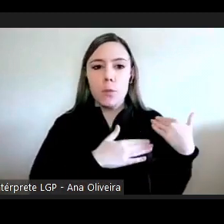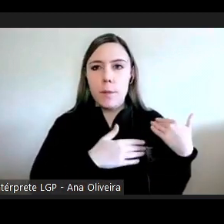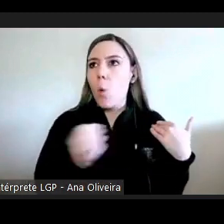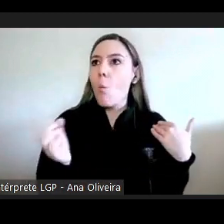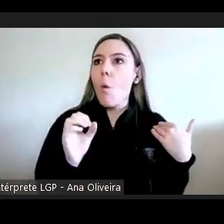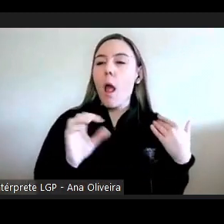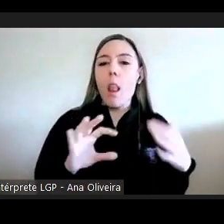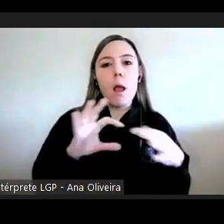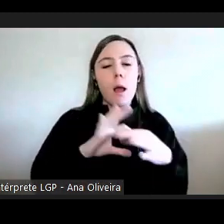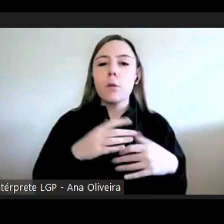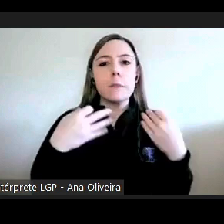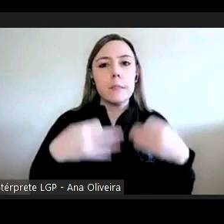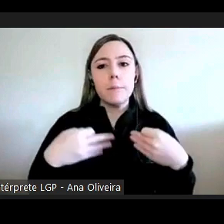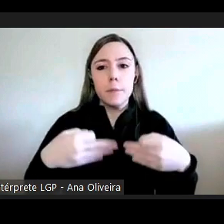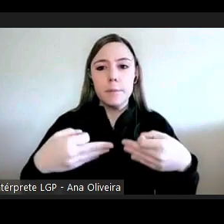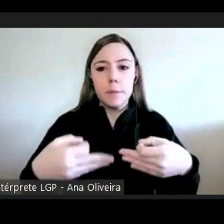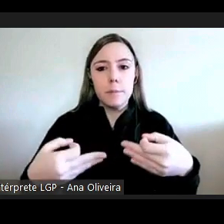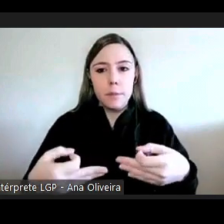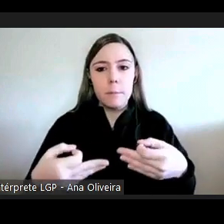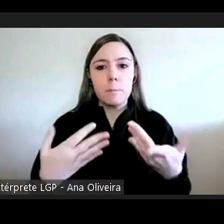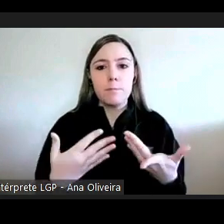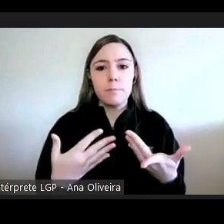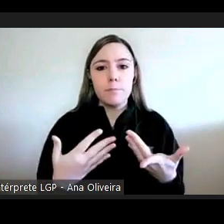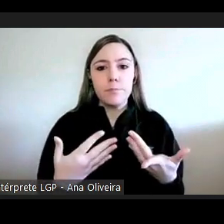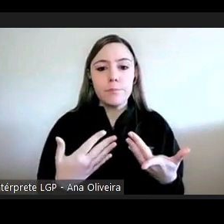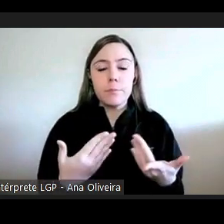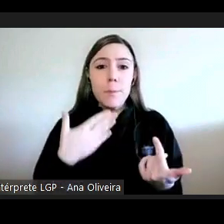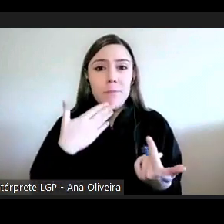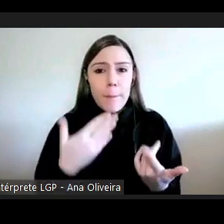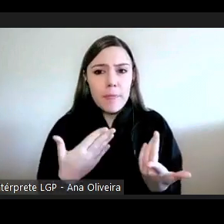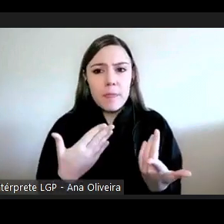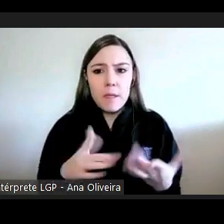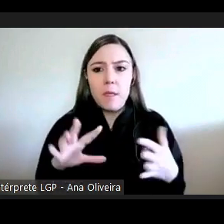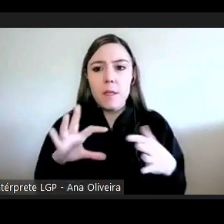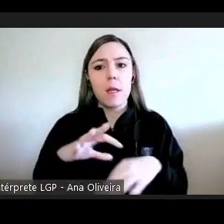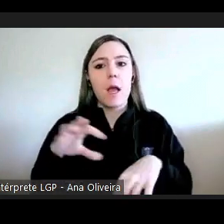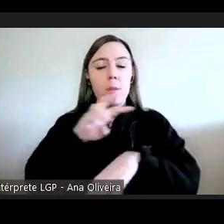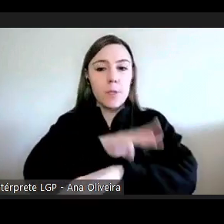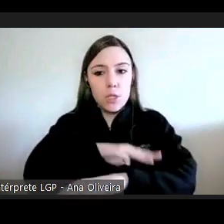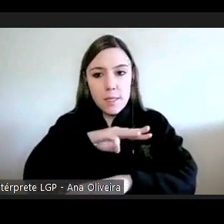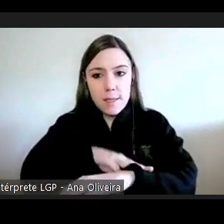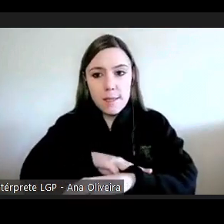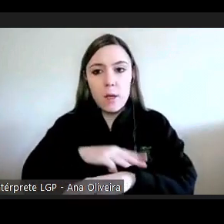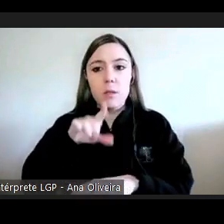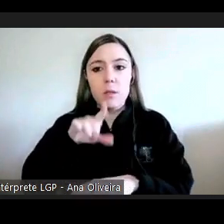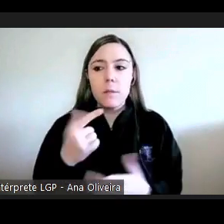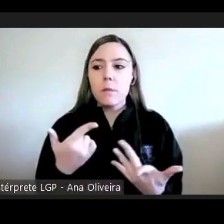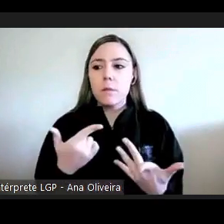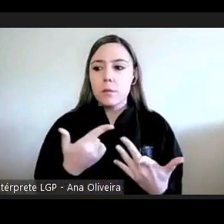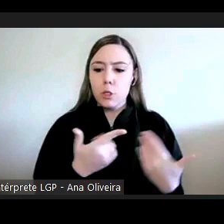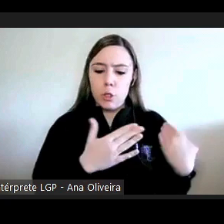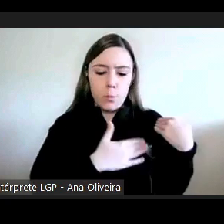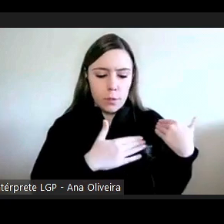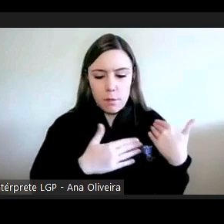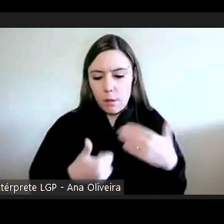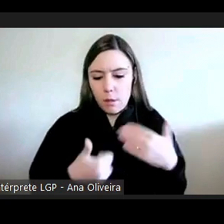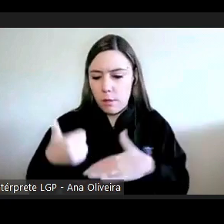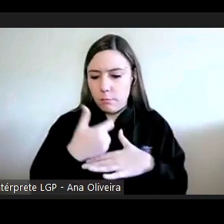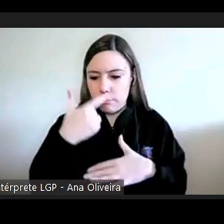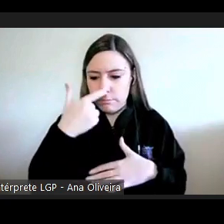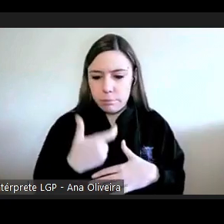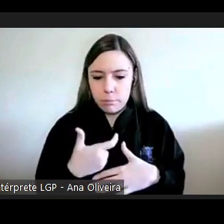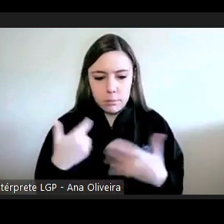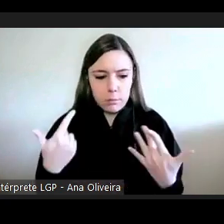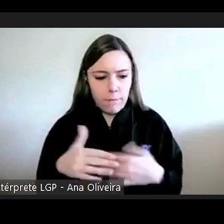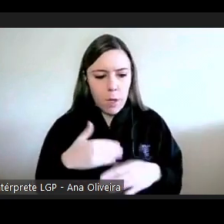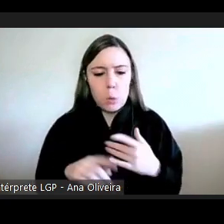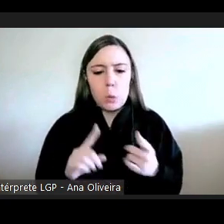continuamente reforçar nomeadamente junto da administração o que é faz o provedor de justiça qual é o seu papel